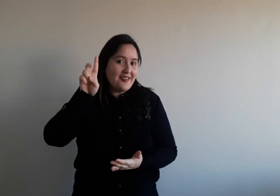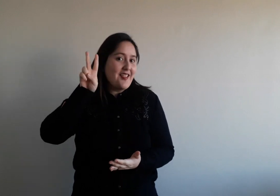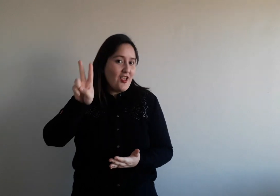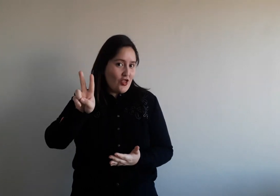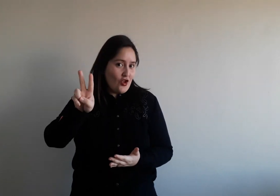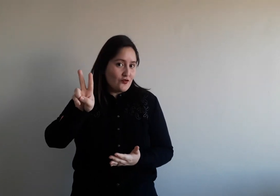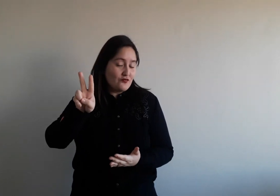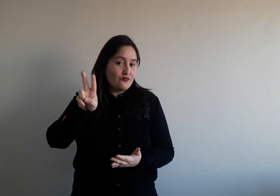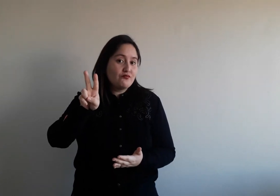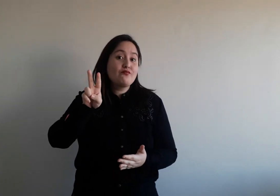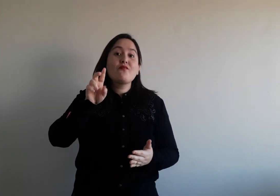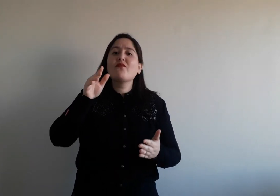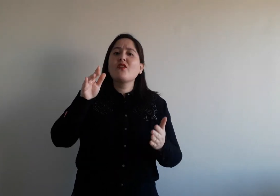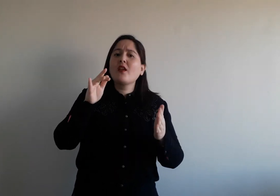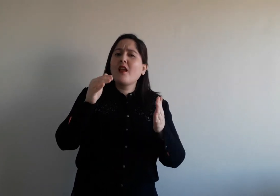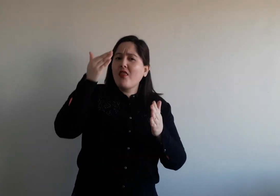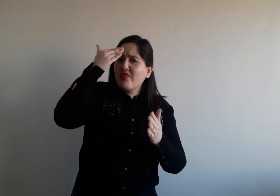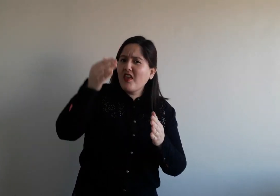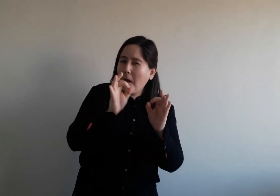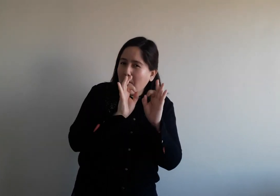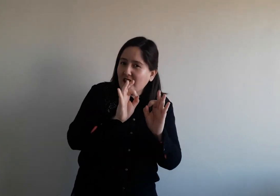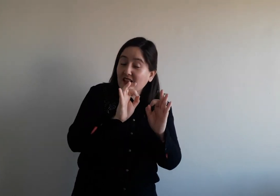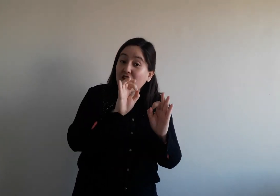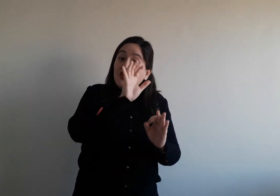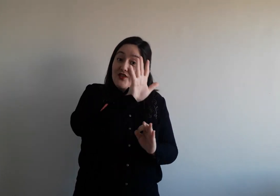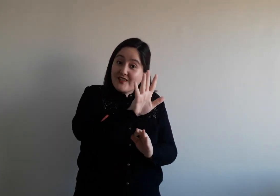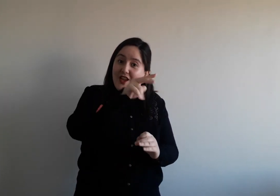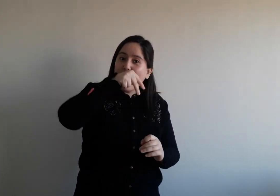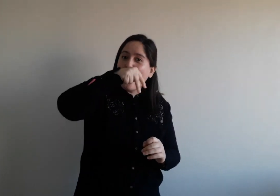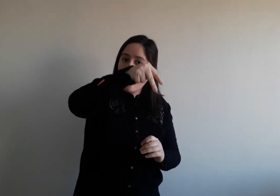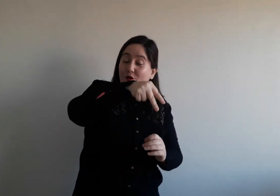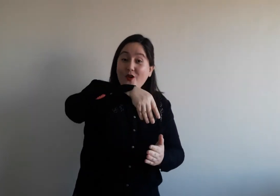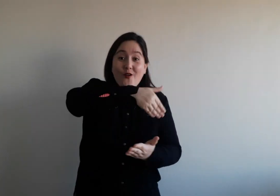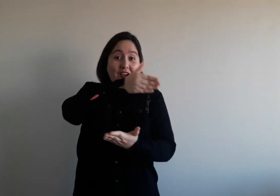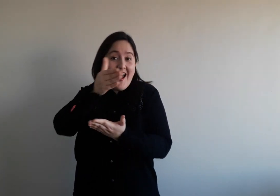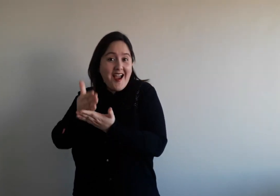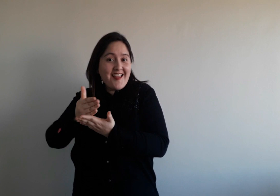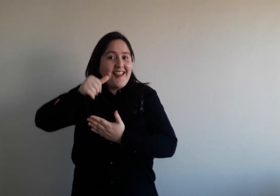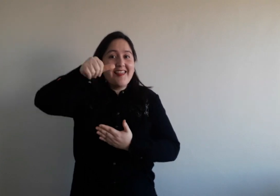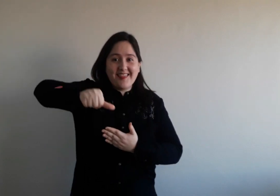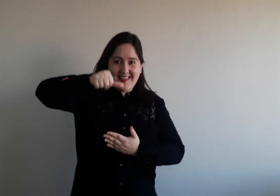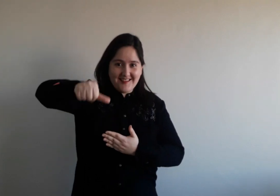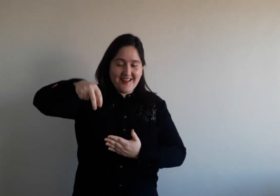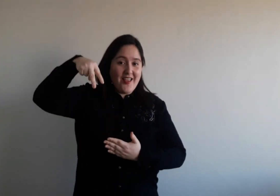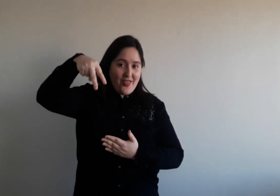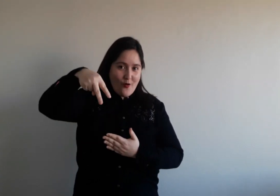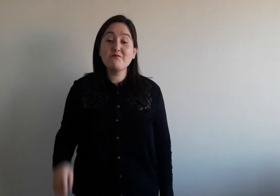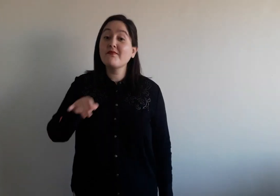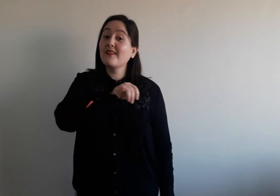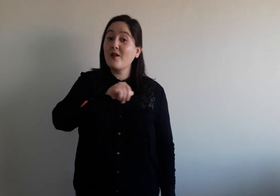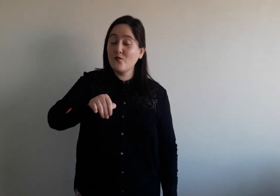Entonces, esa fue la conferencia de Estocolmo de 1972, que fue del 5 de junio al 16 de junio.